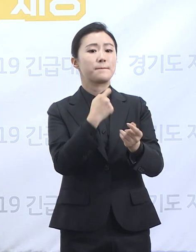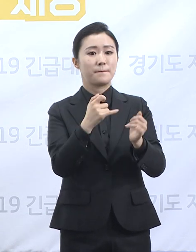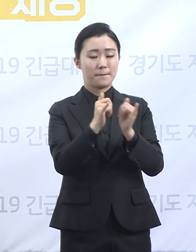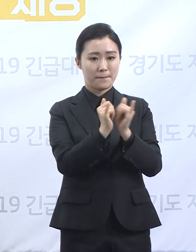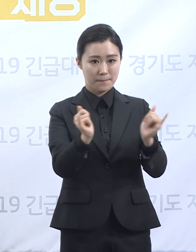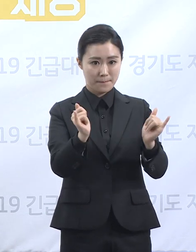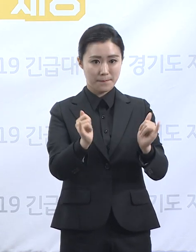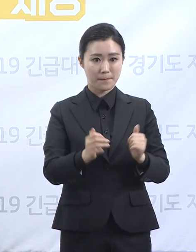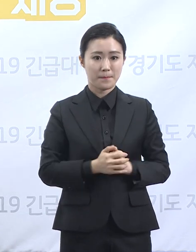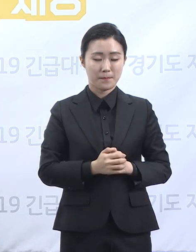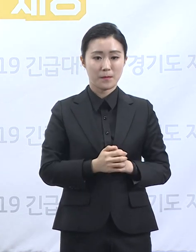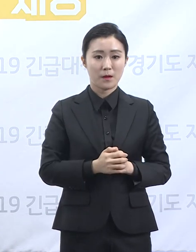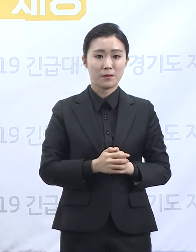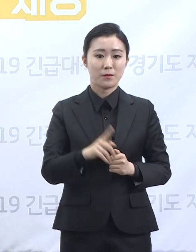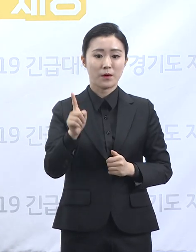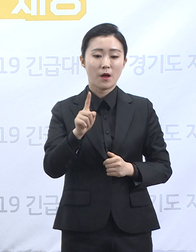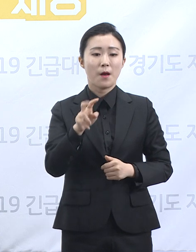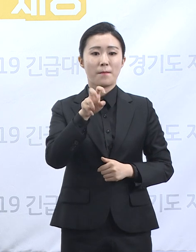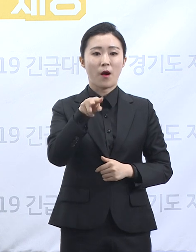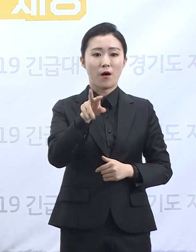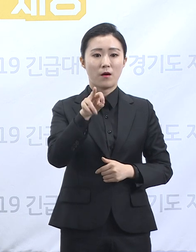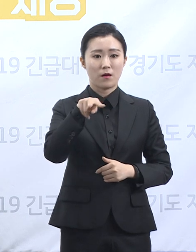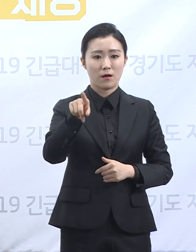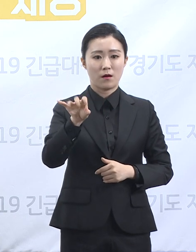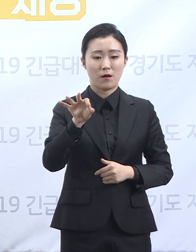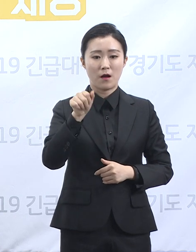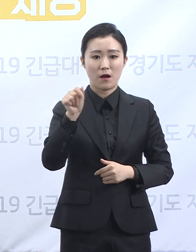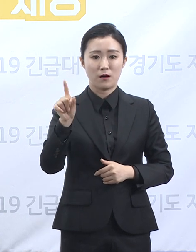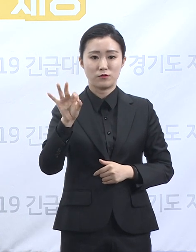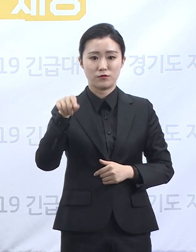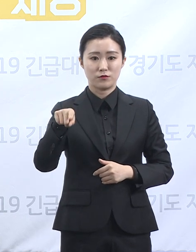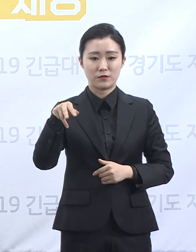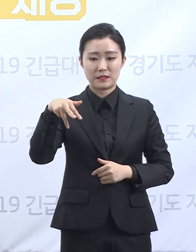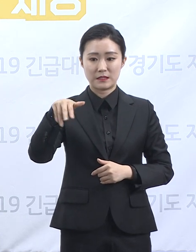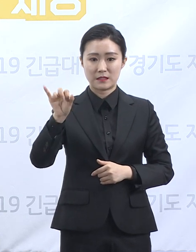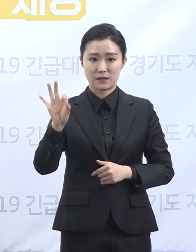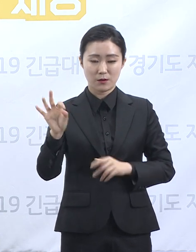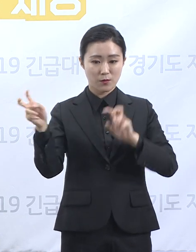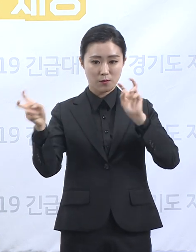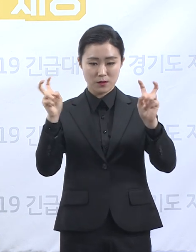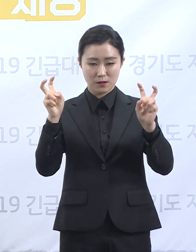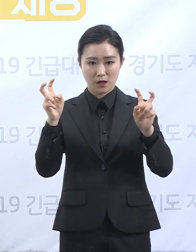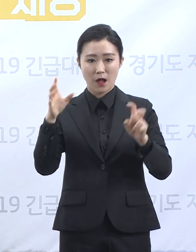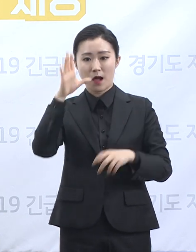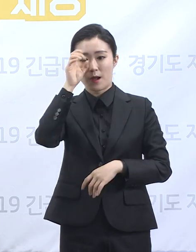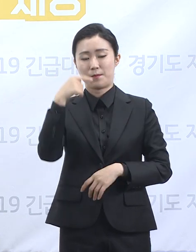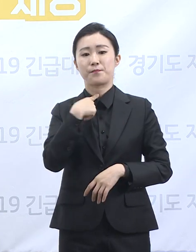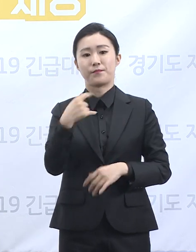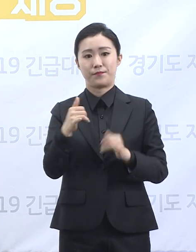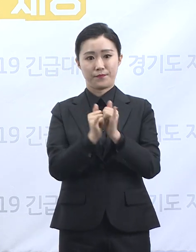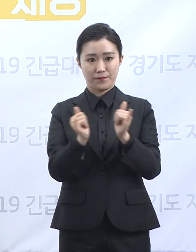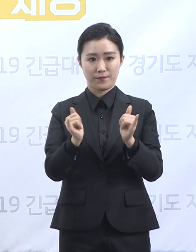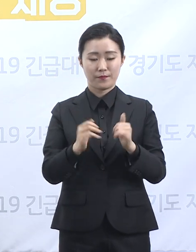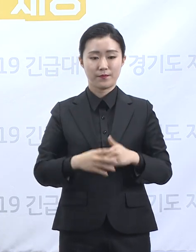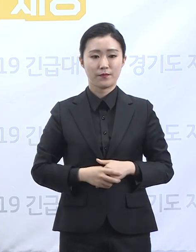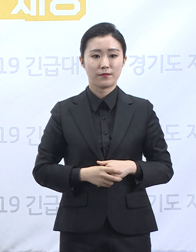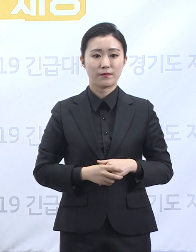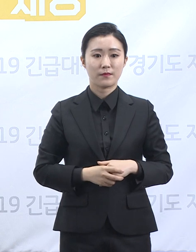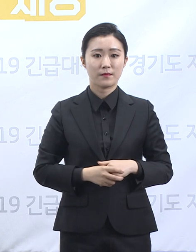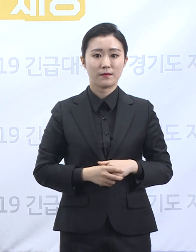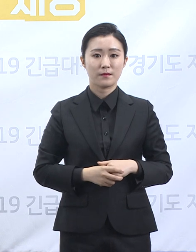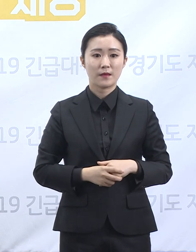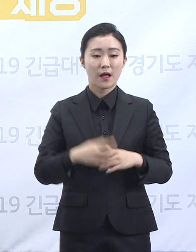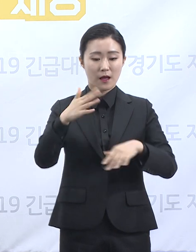역시 명성하우진에서 아르바이트를 하는 이력이 있는 것으로 확인됩니다. 성남시 중원구 하나님의 교회와